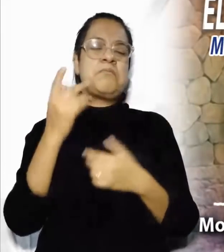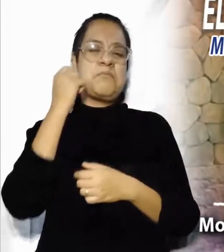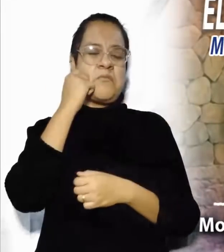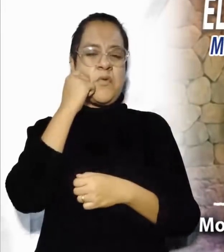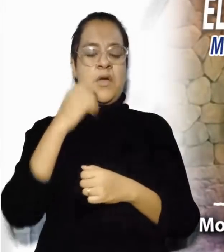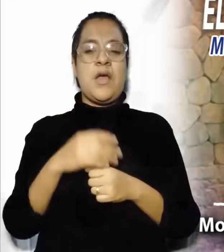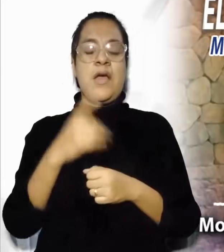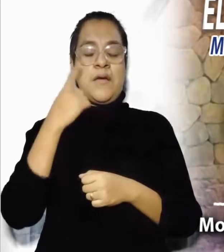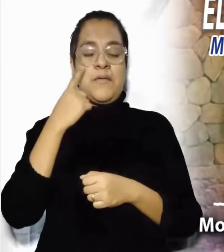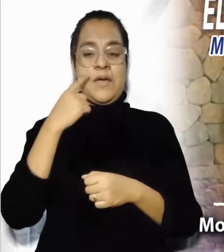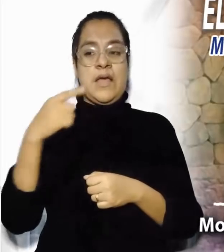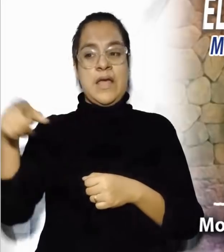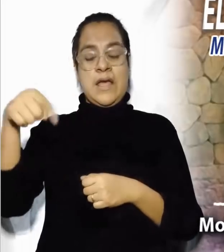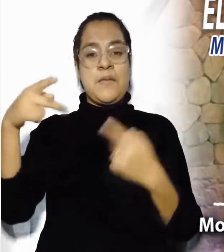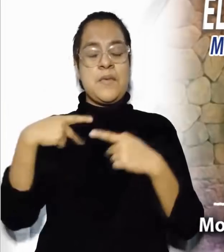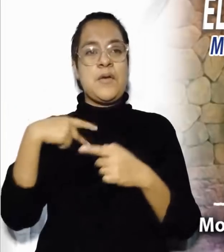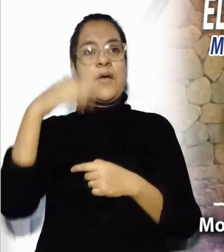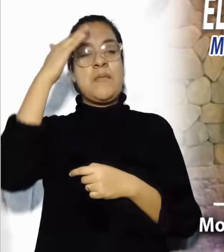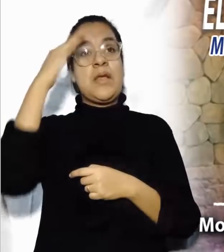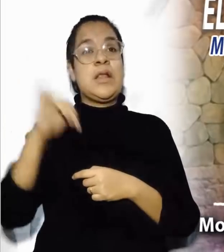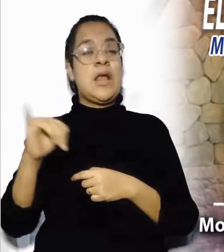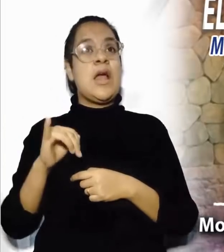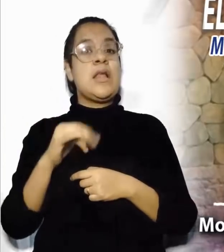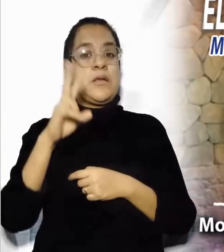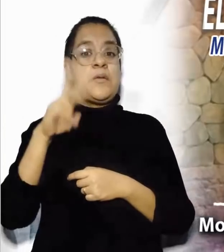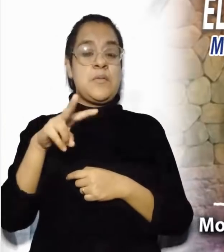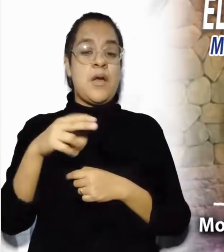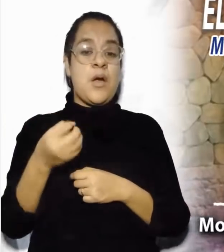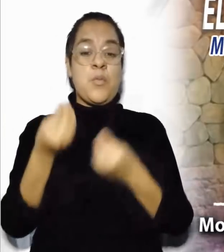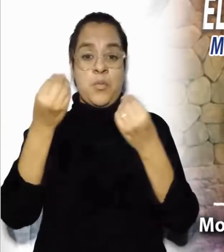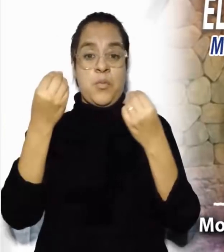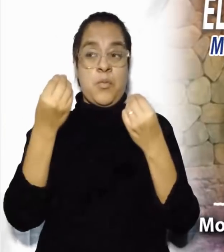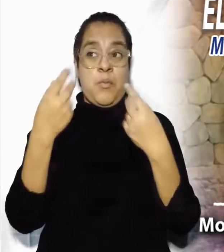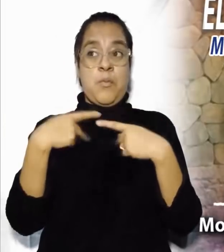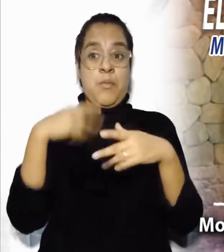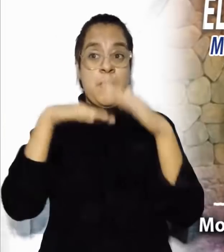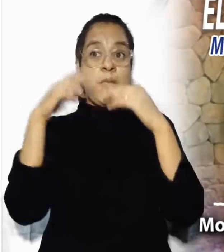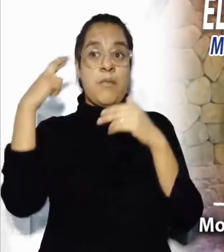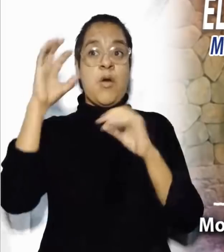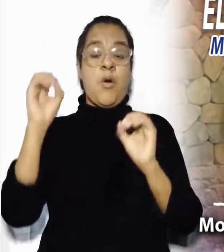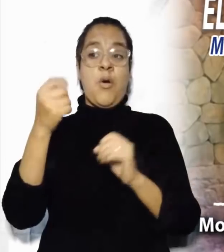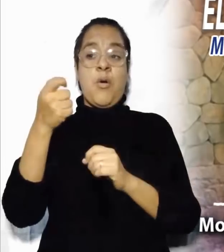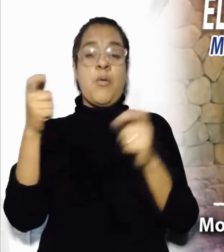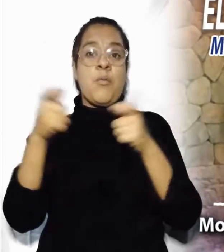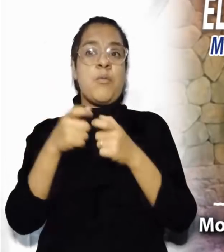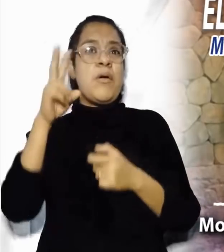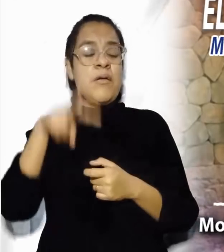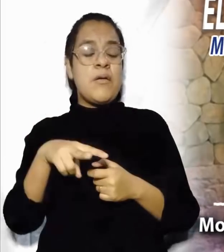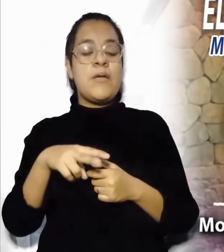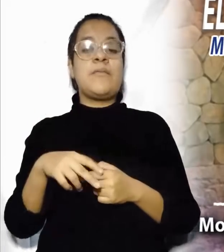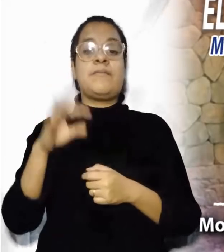La pregunta que le hacen al Señor nos puede parecer muy interesante. ¿Es verdad que son pocos los que se salvan?